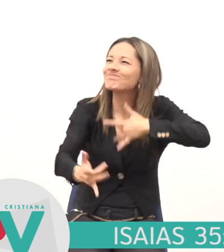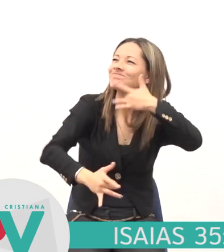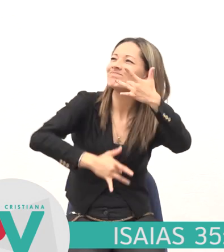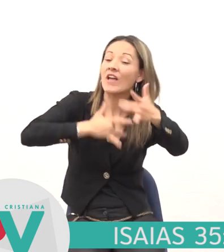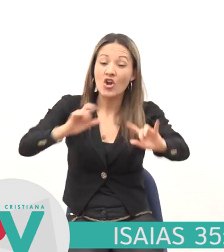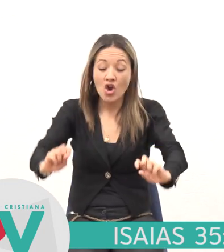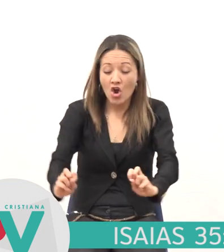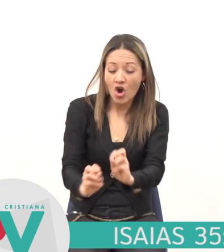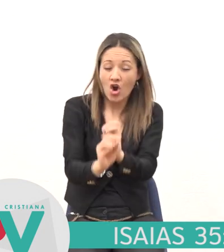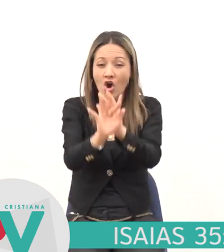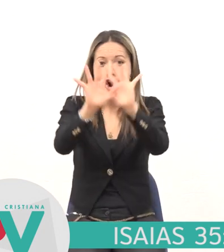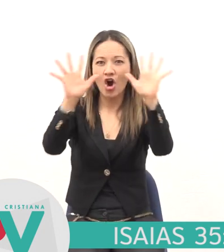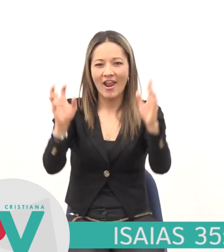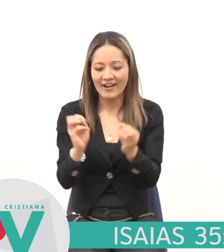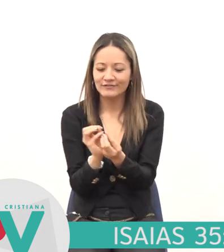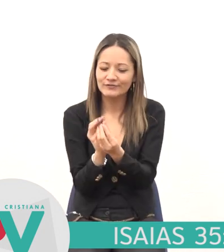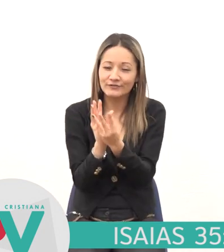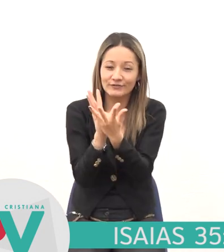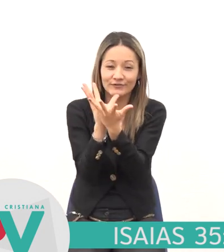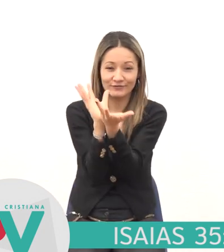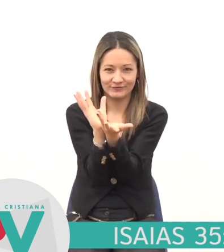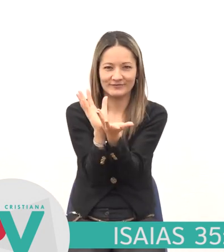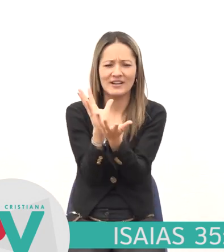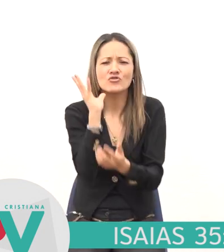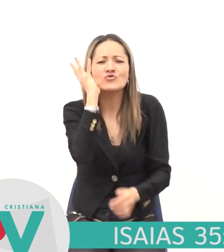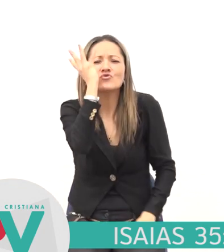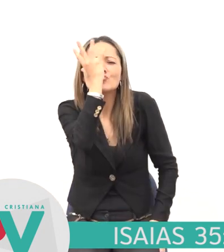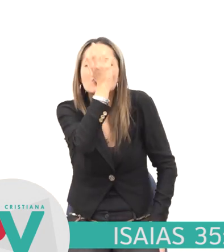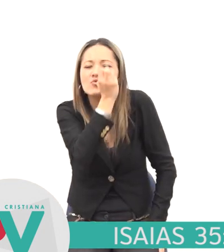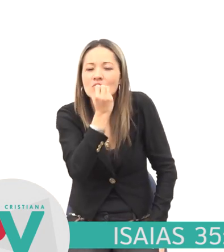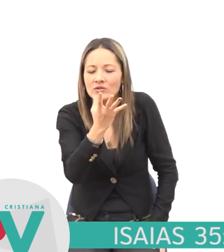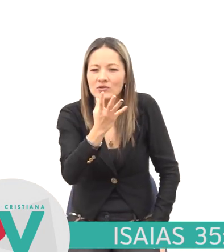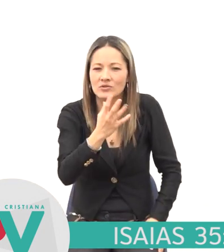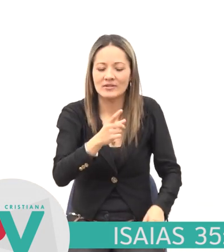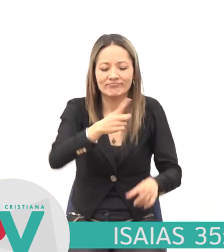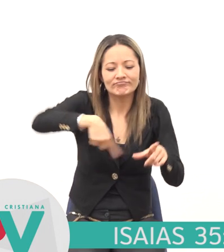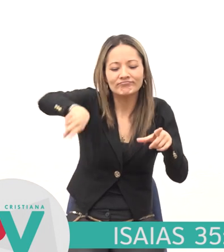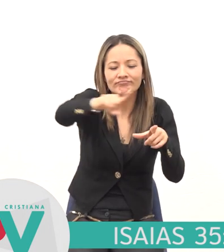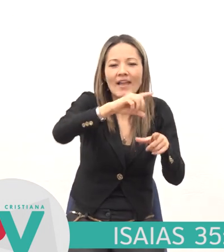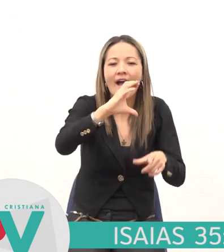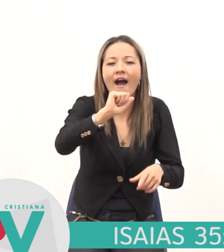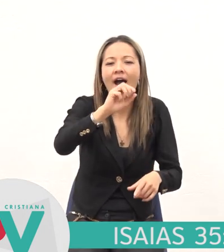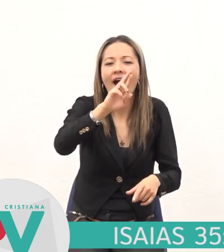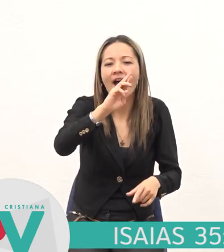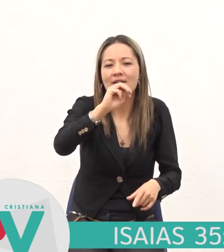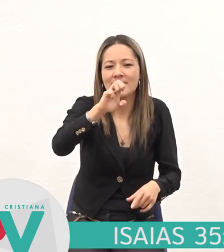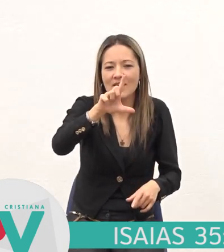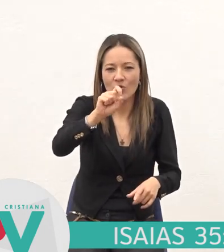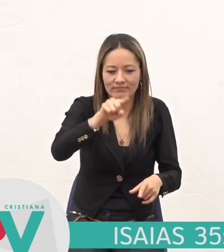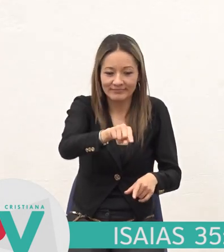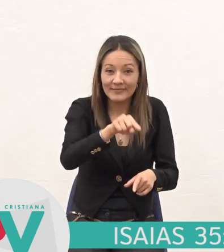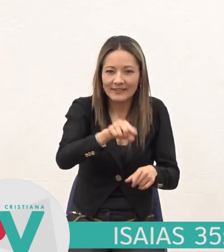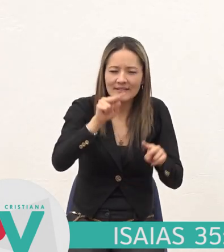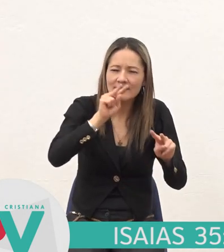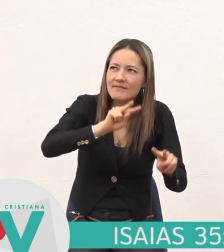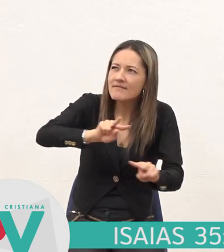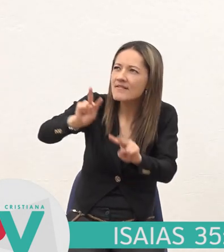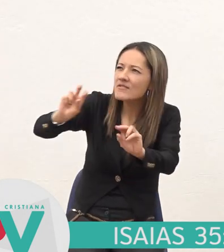será dada La hermosura Del Carmelo Y de Sarón Ellos verán La gloria De Jehová La hermosura Del Dios nuestro